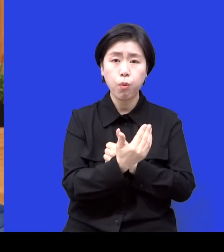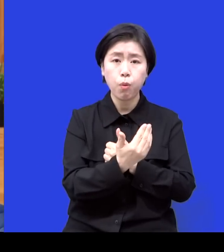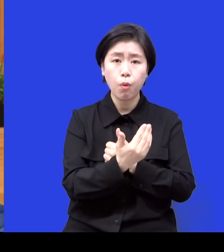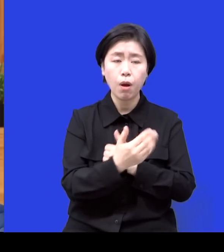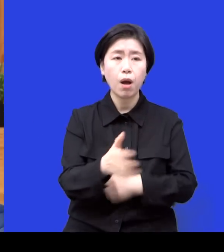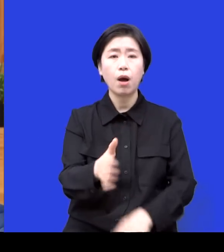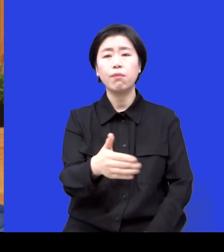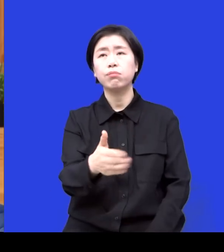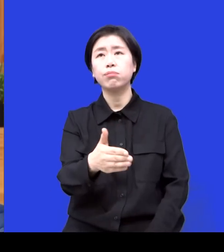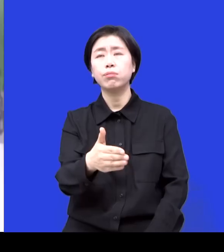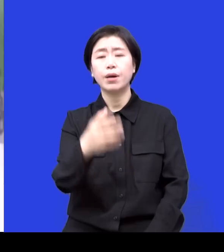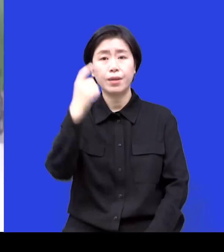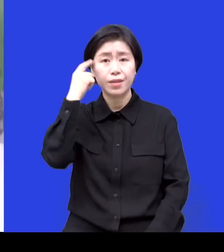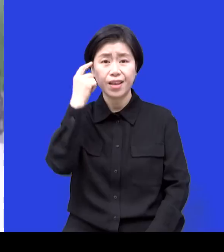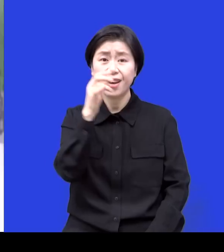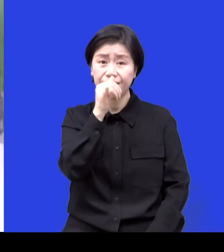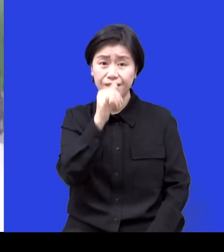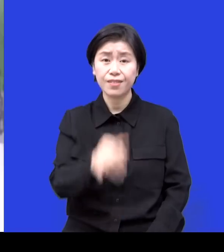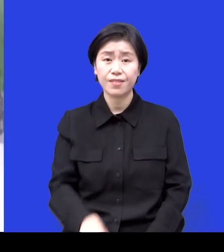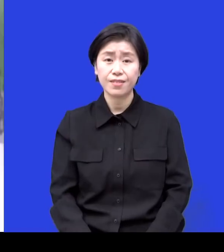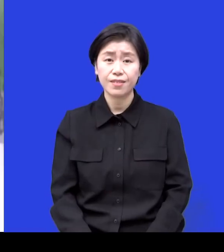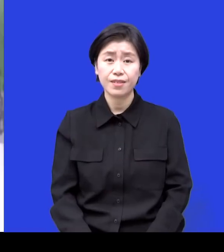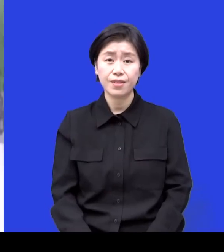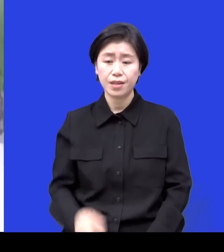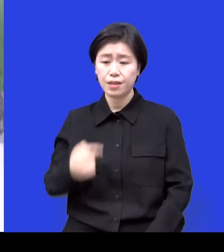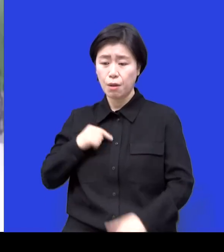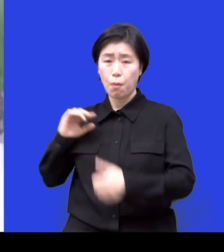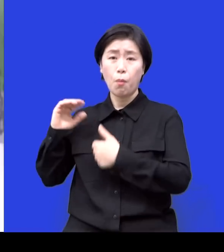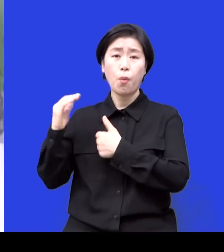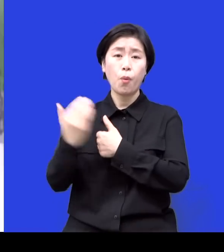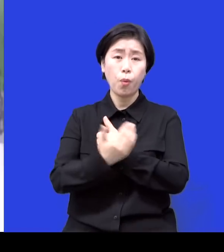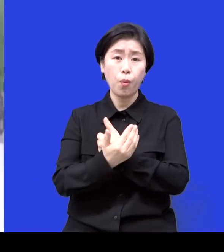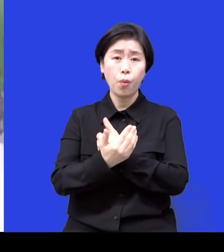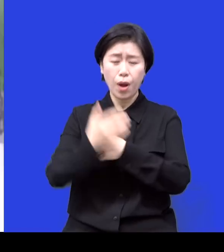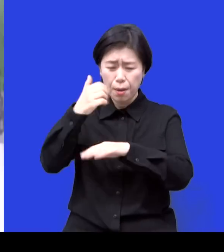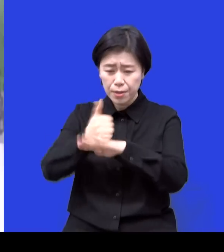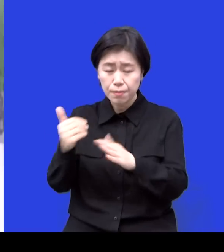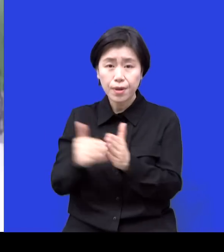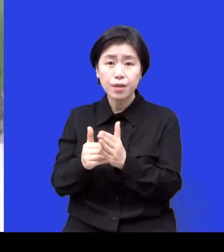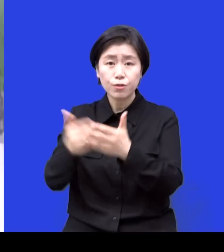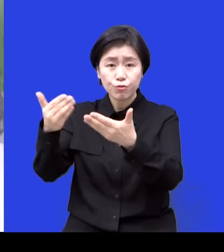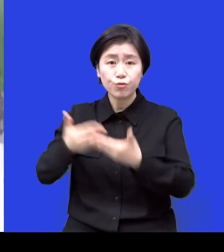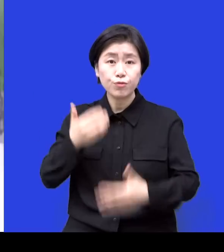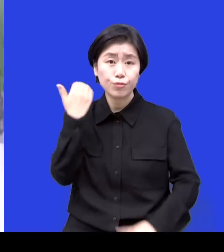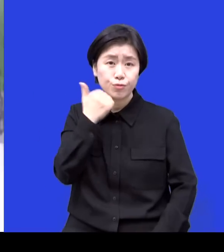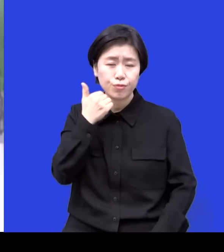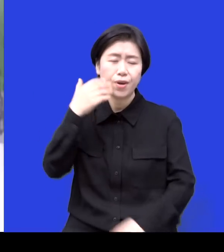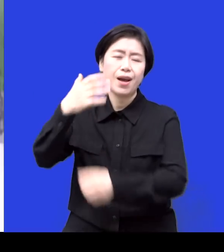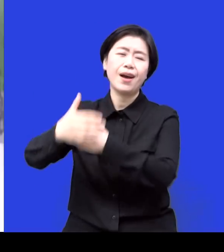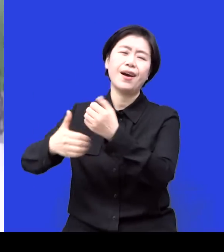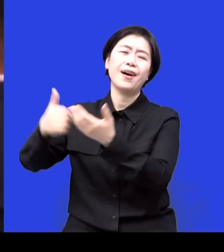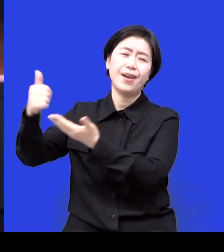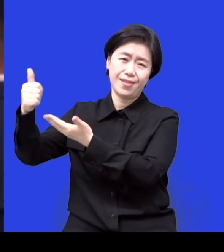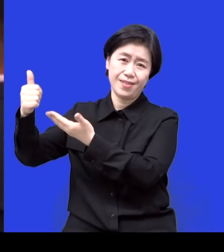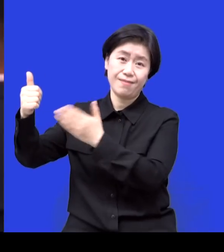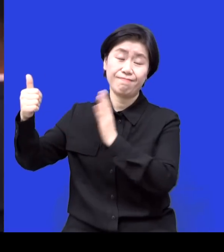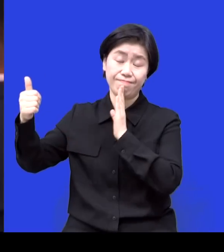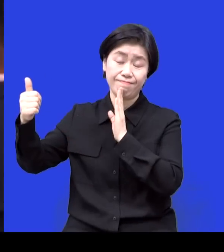순간들이 있거든요. 그래서 저는 그것은 역시 무한한 사랑은 하나님에게서만 얻을 수 있는 것이 바로 진정한 보호고 나를